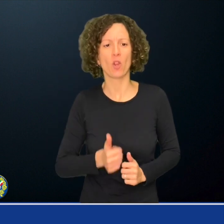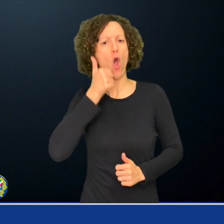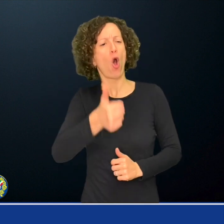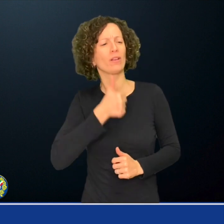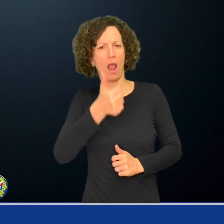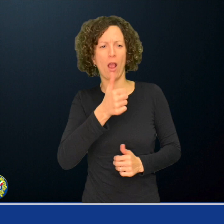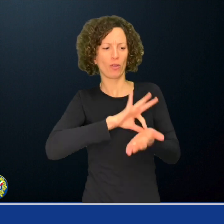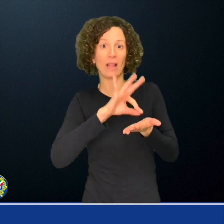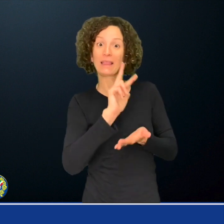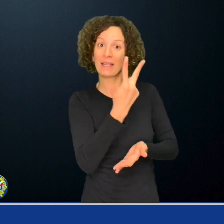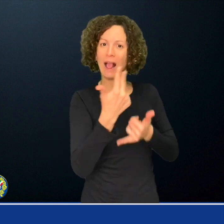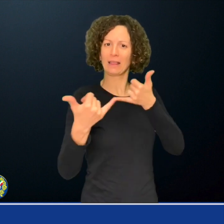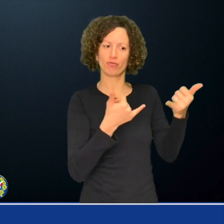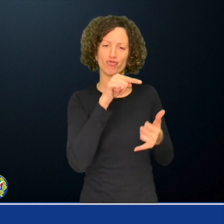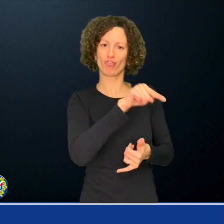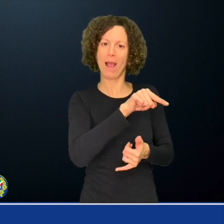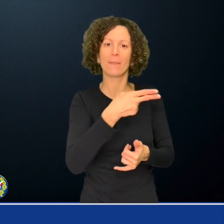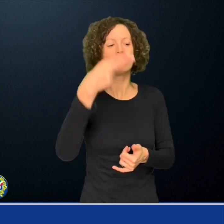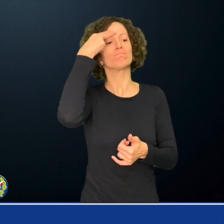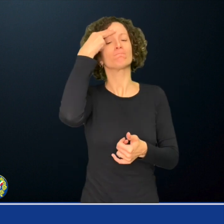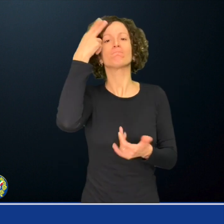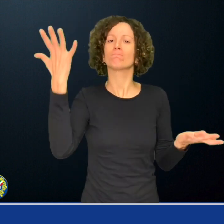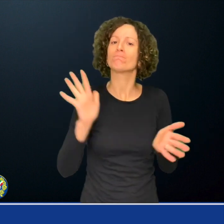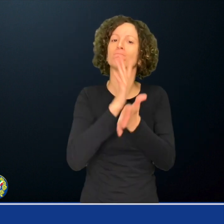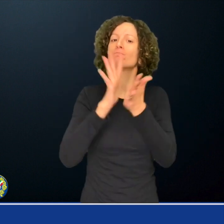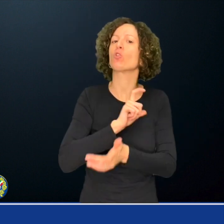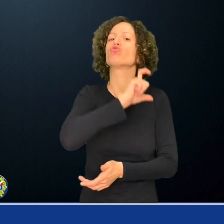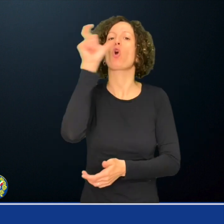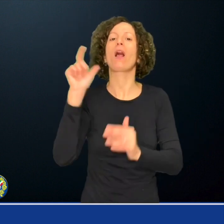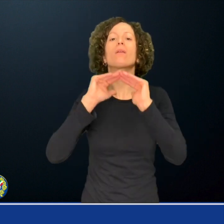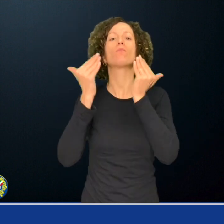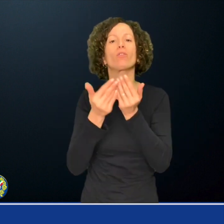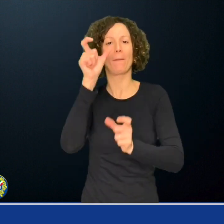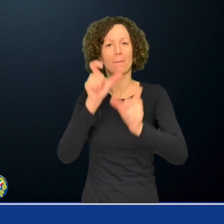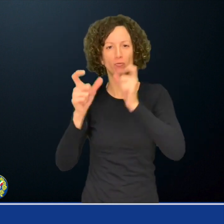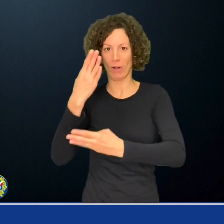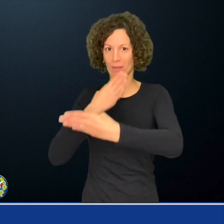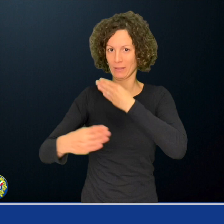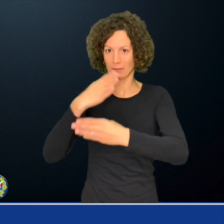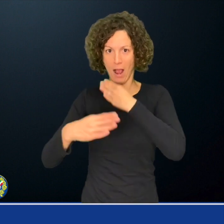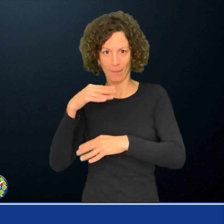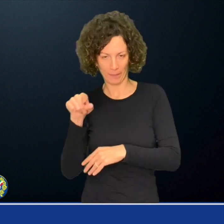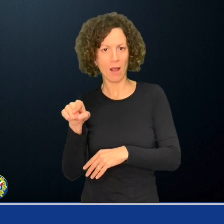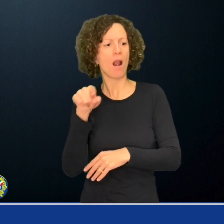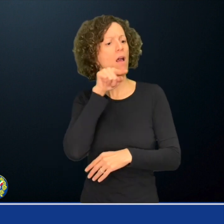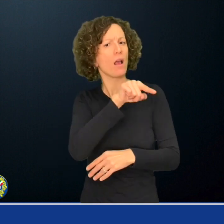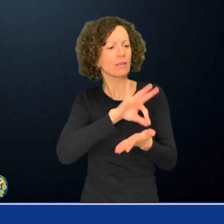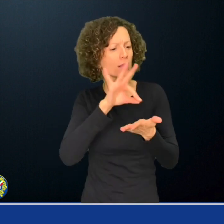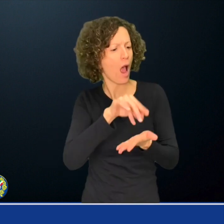Come ogni anno, il 3 dicembre è la giornata internazionale delle persone con disabilità. La ricorrenza è